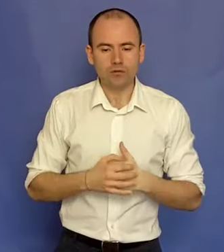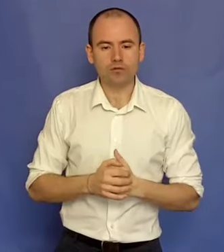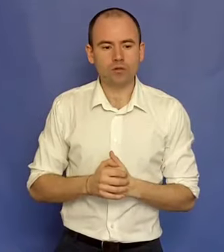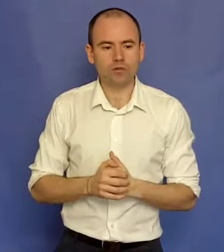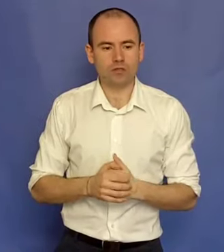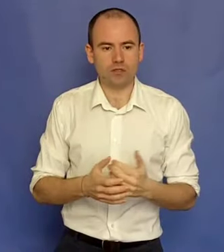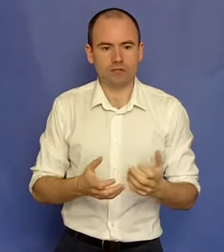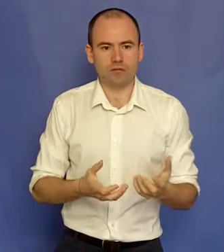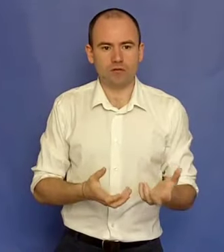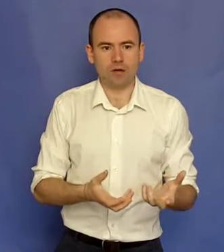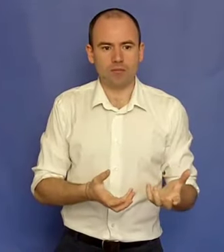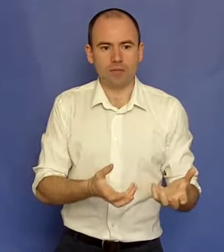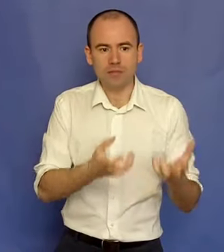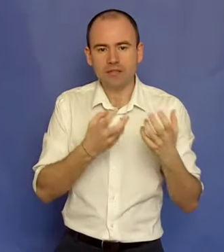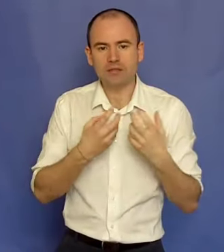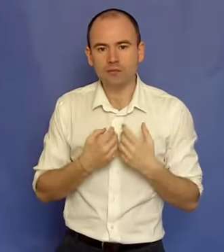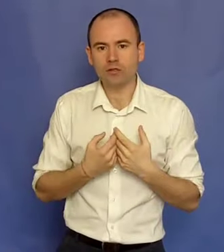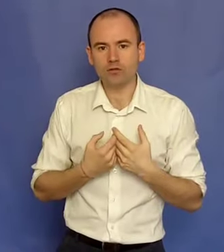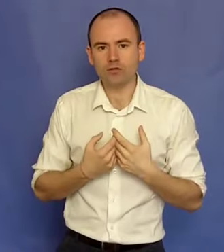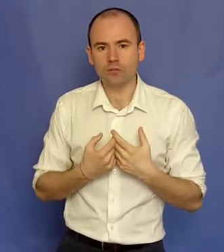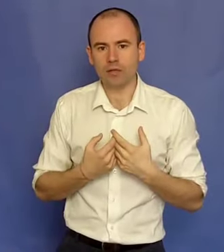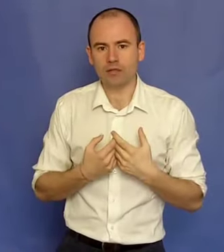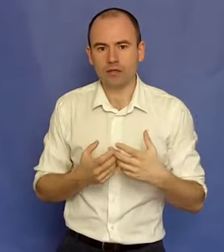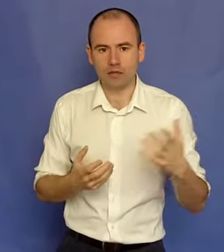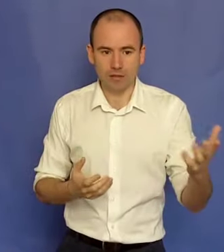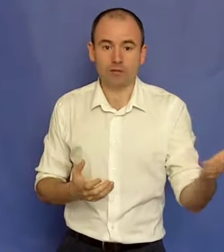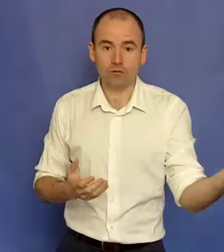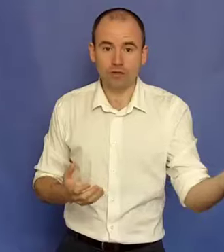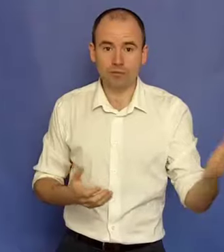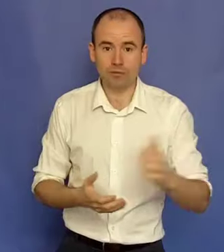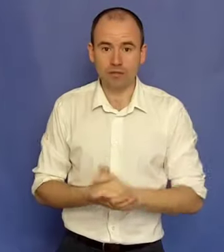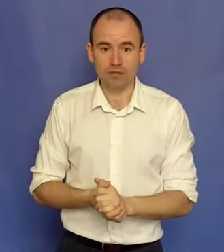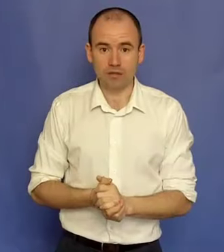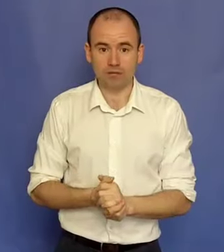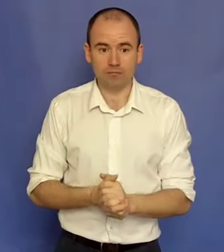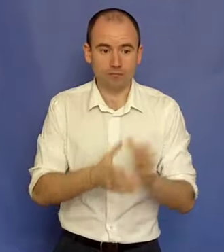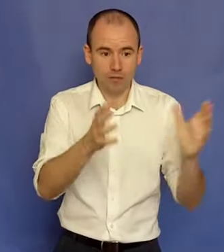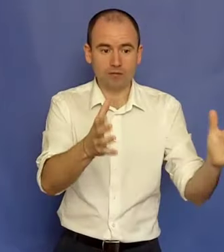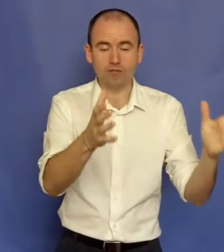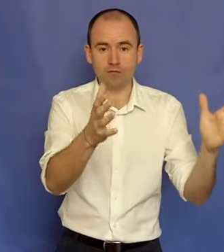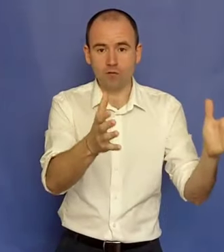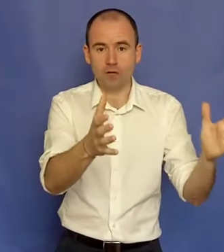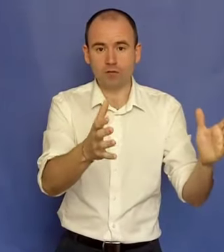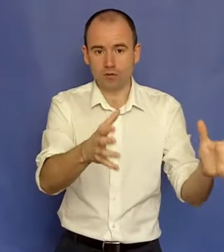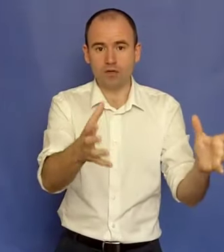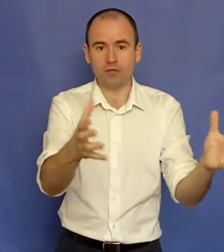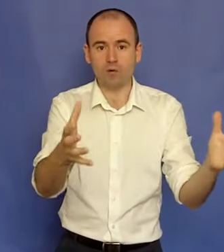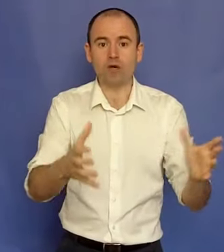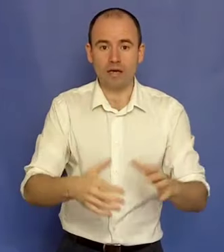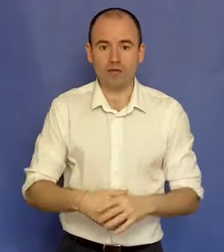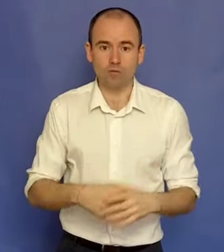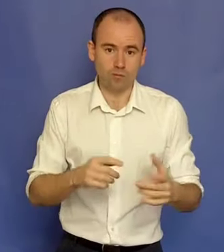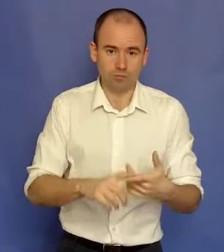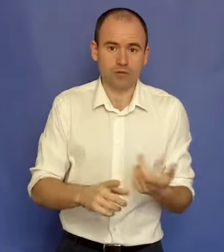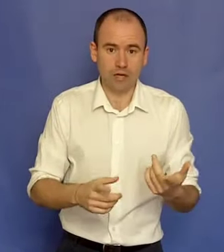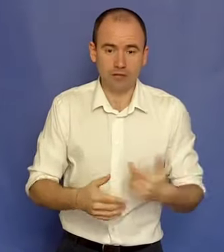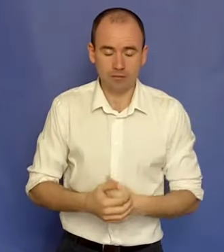uitându-mă și primind atât de mult ajutor din partea acestui tip de pe internet, prin formatul ăsta online, cu site,